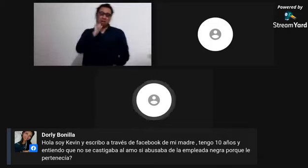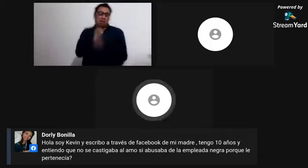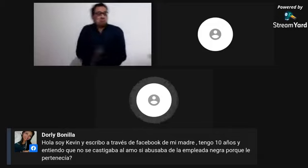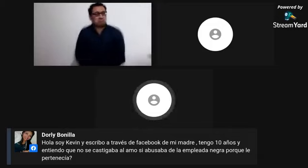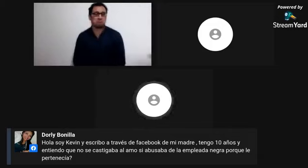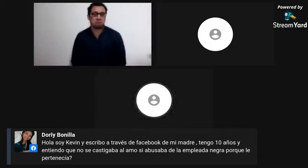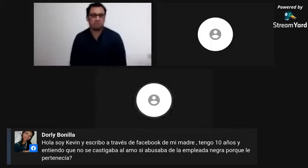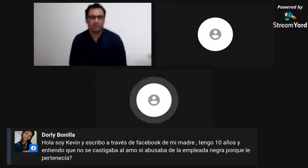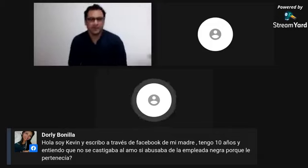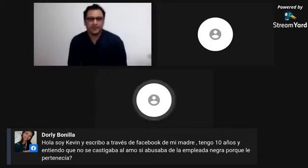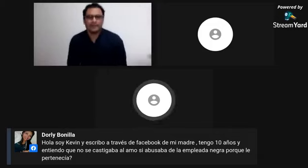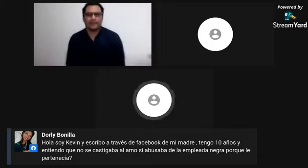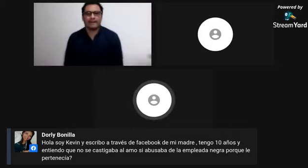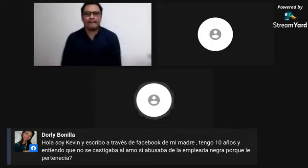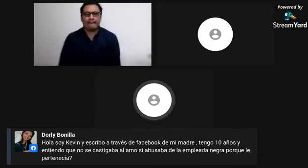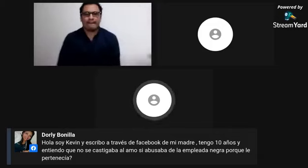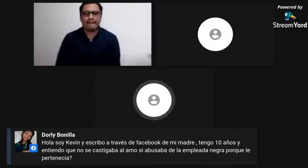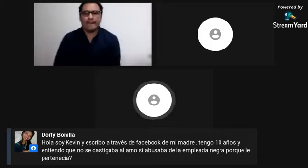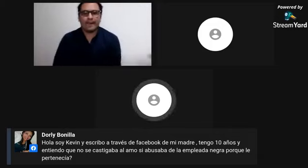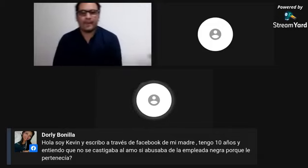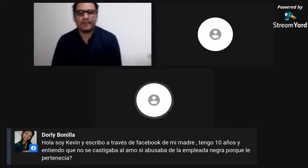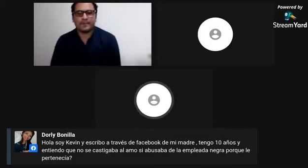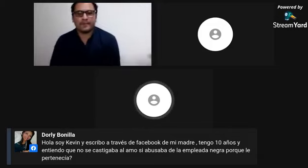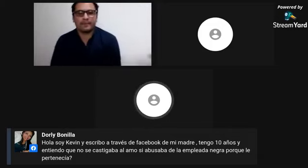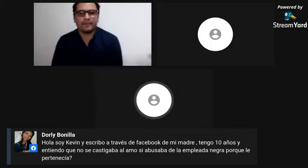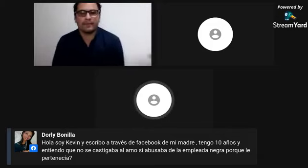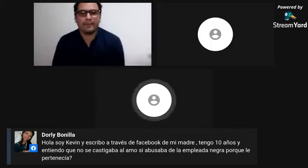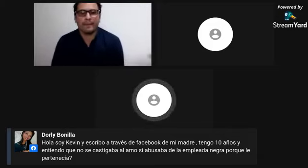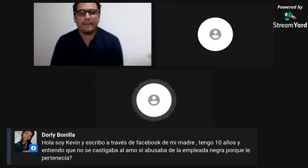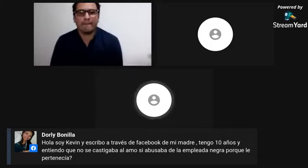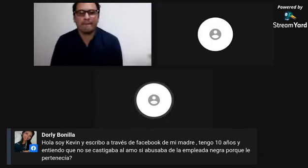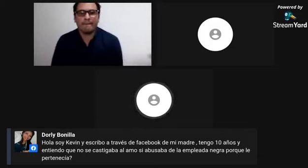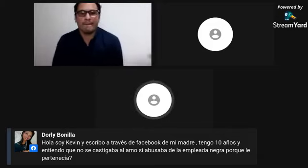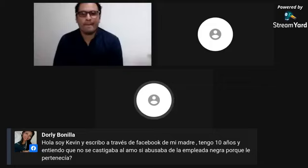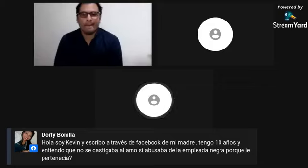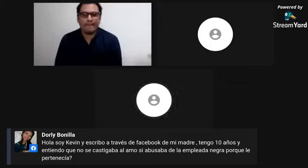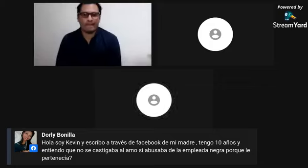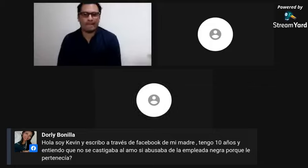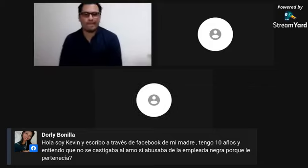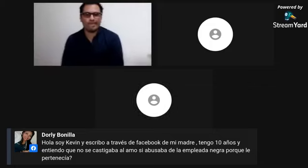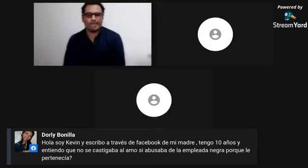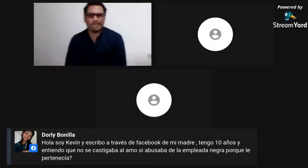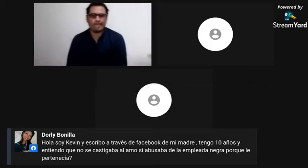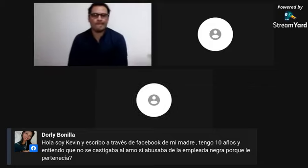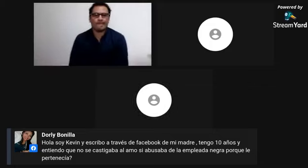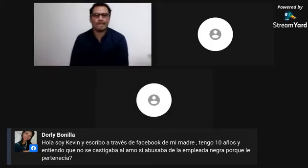de propiedad de los amos en ese momento, obviamente no eran castigados.